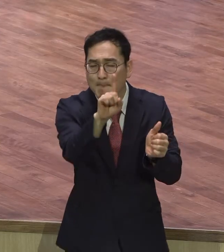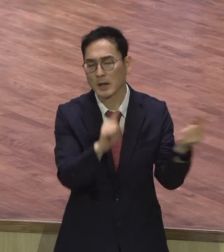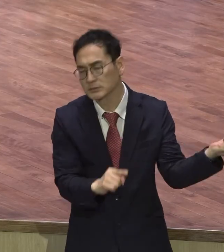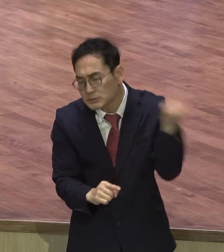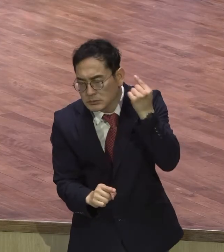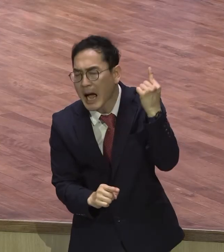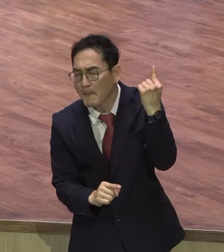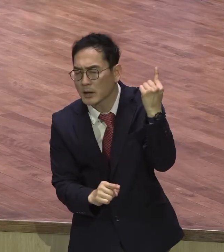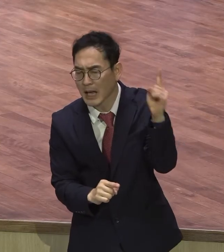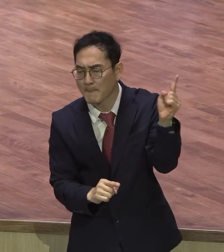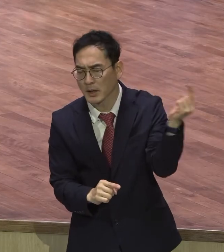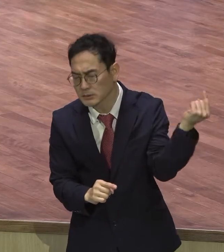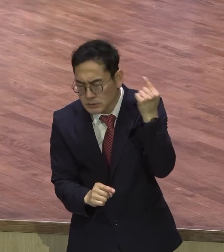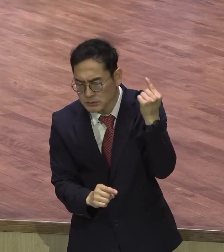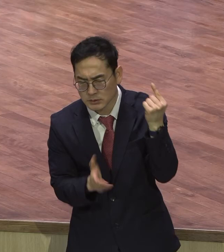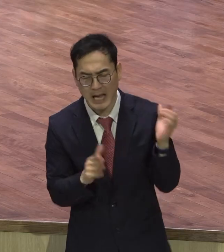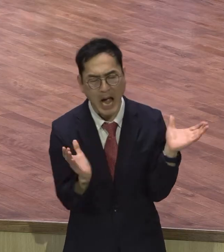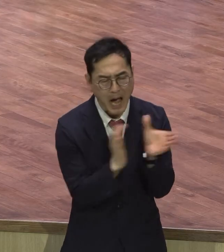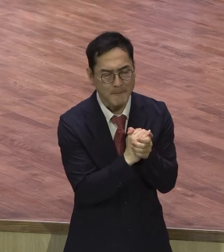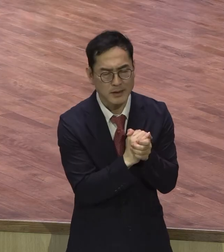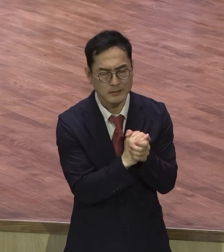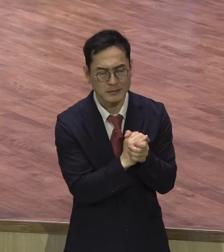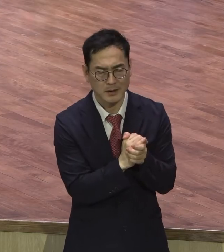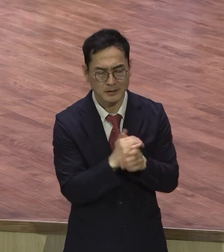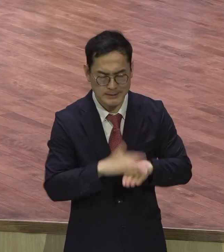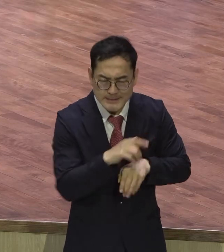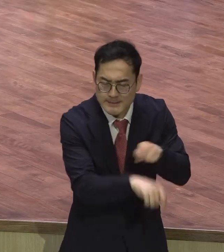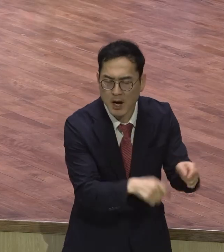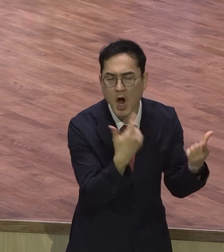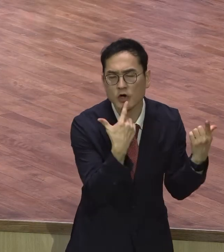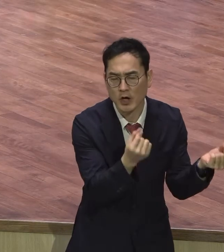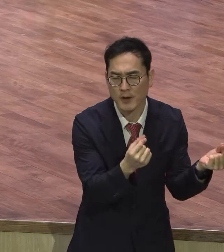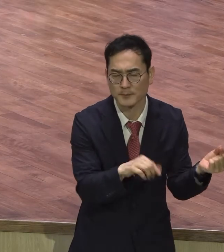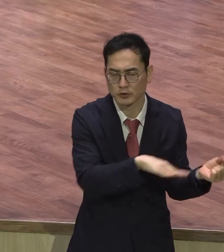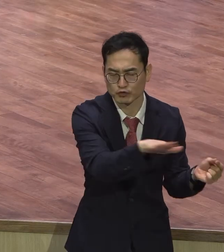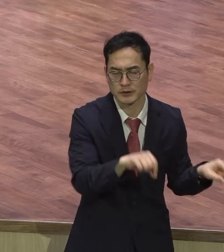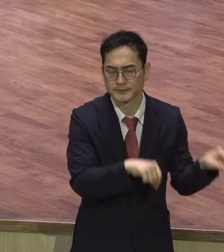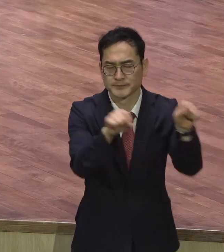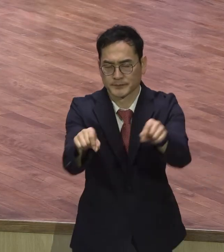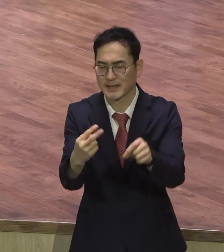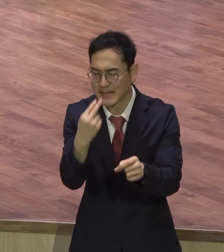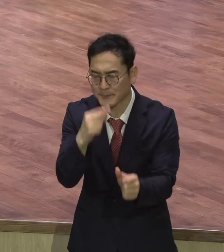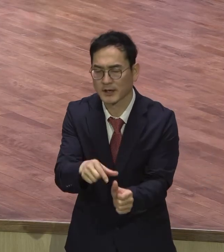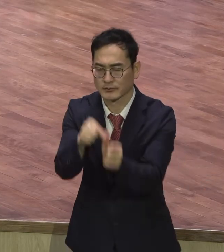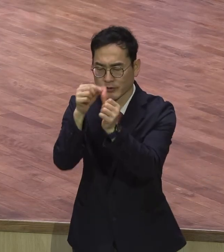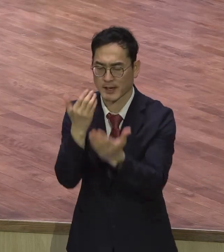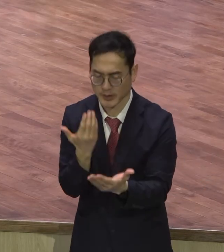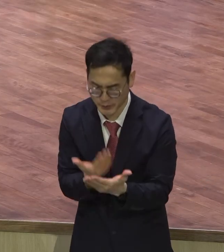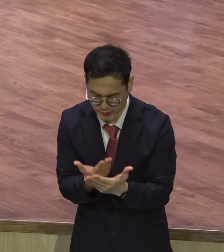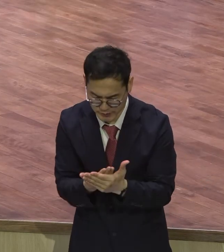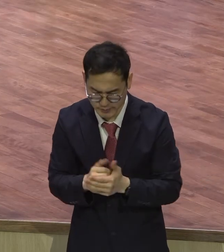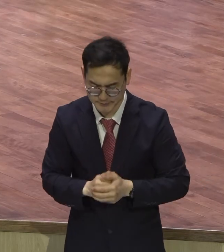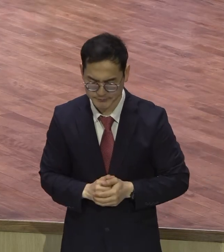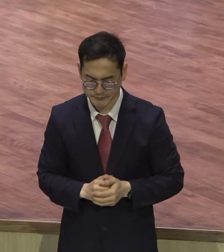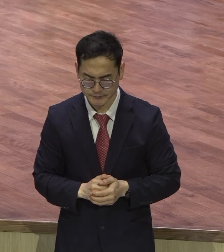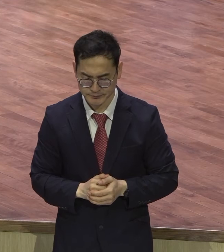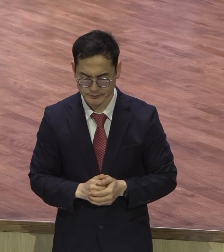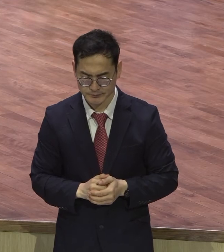말씀을 삶에 적용한 것처럼 생명 살리는 믿음을 해보시고 주옵소서 어떤 상황에서 해서도 내